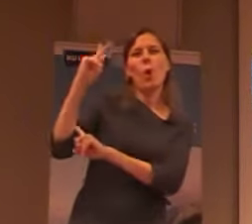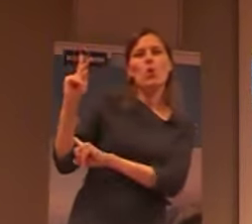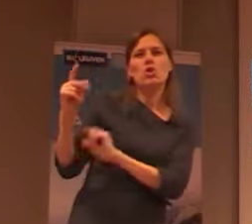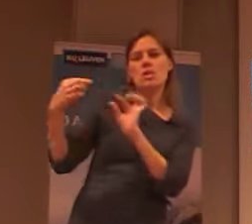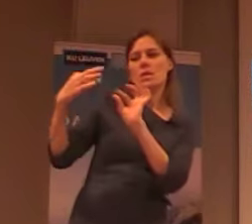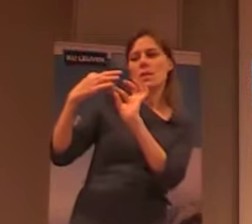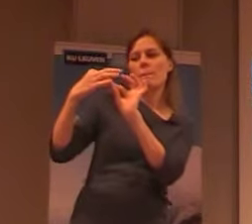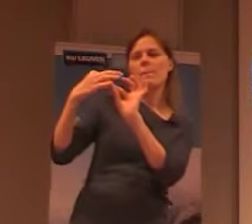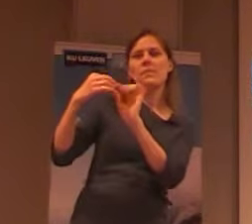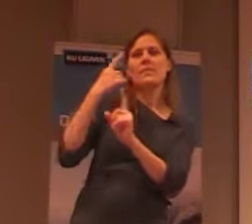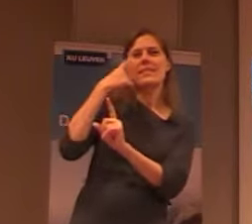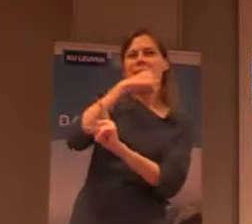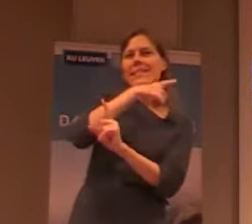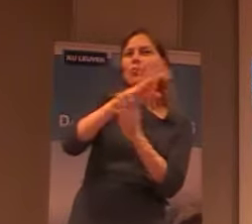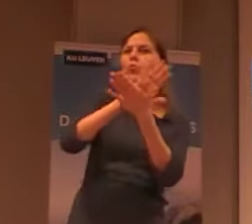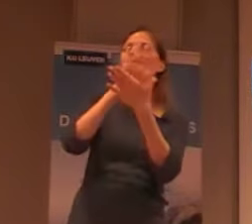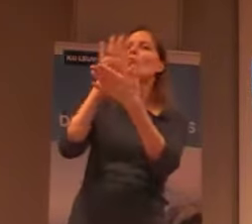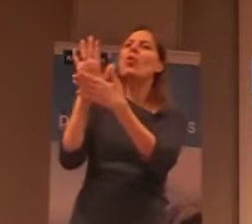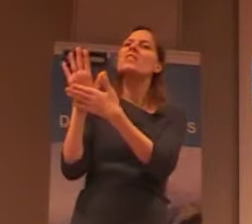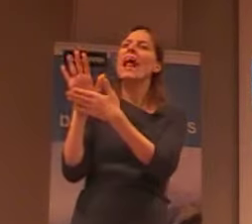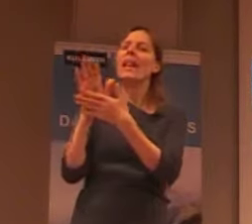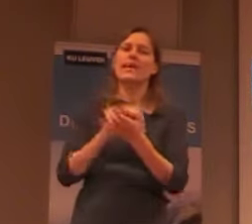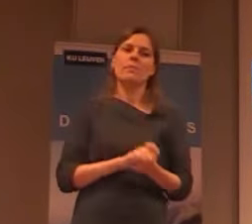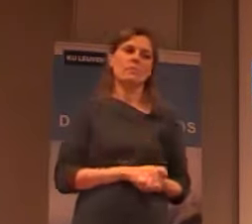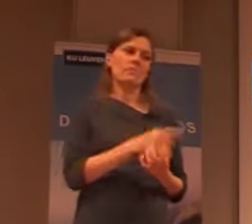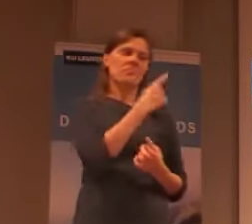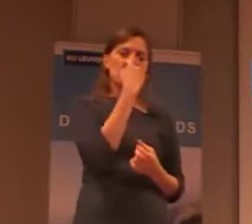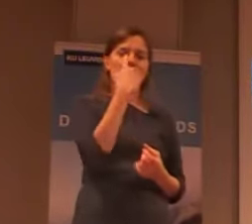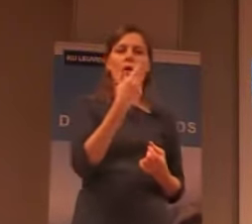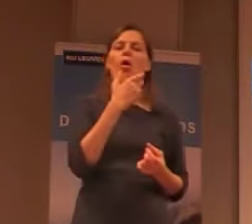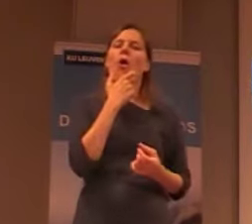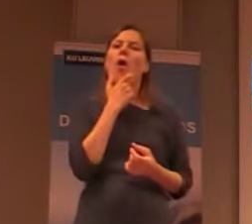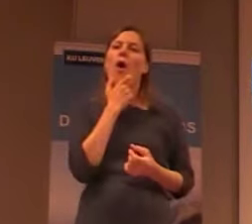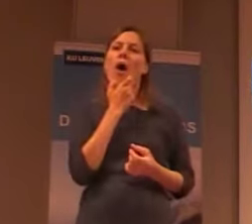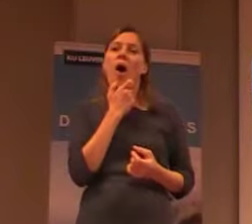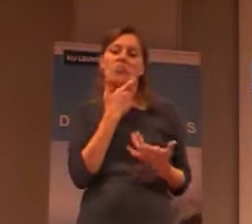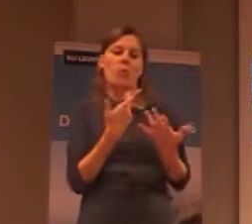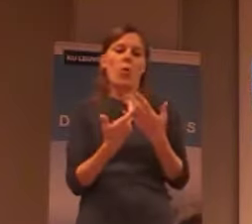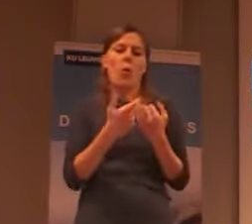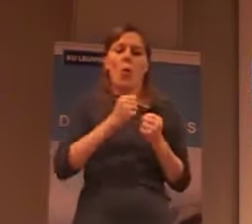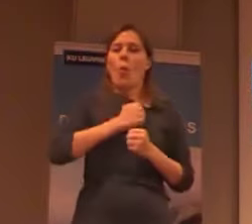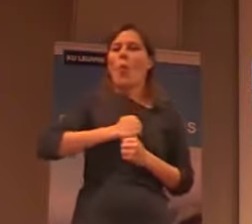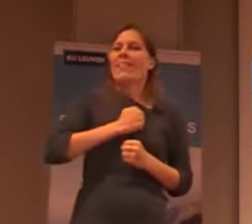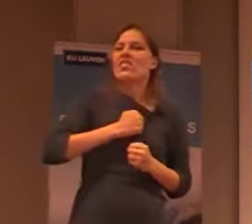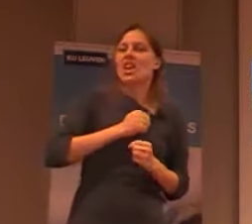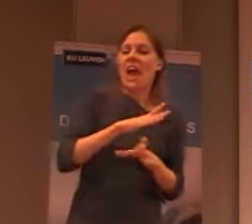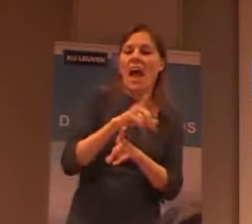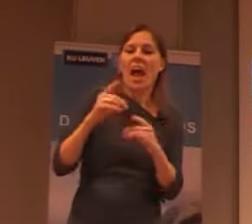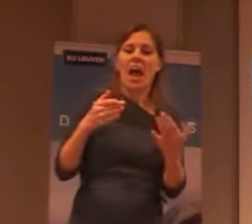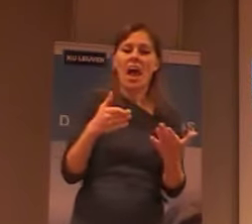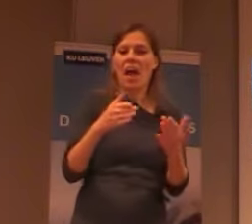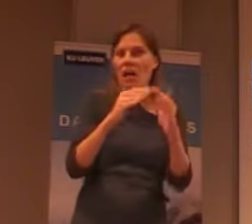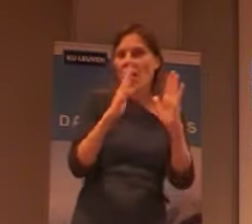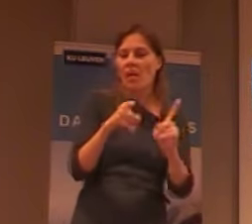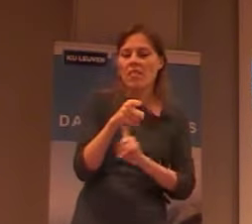gaande was. Je ziet hier, het is een soort van oude wasserij van die Lepra-site, waar men kunstwerk